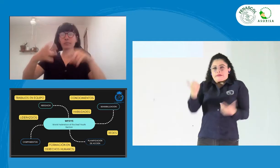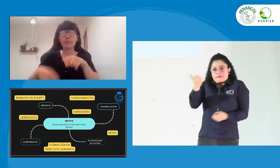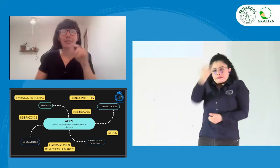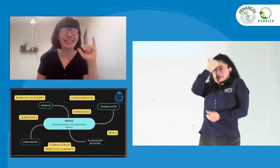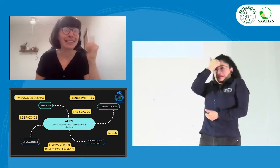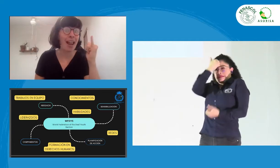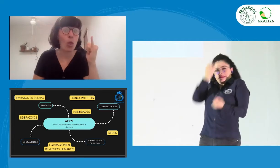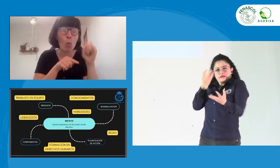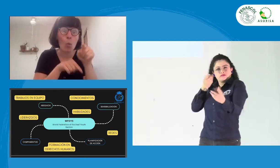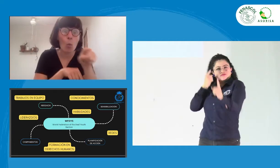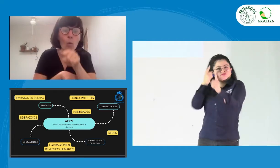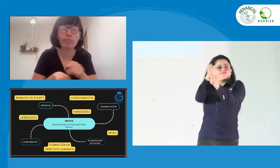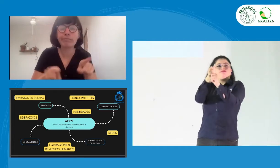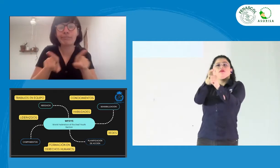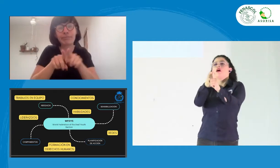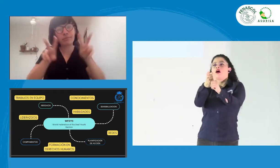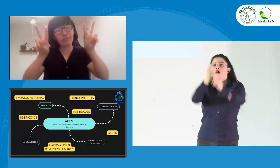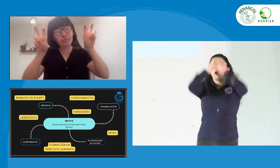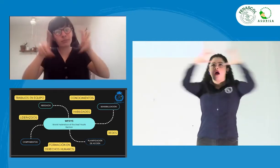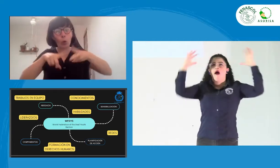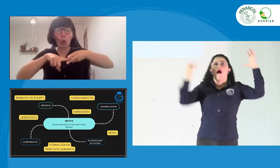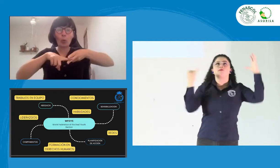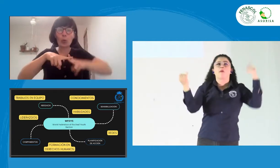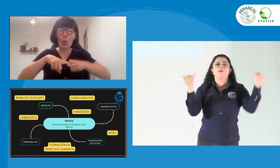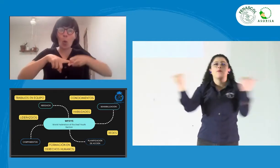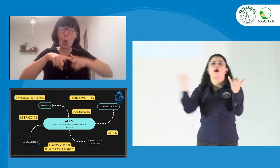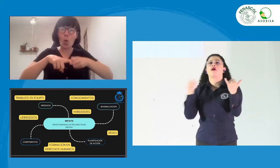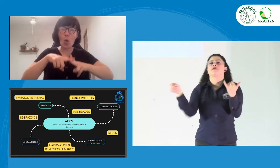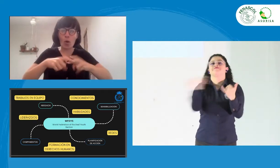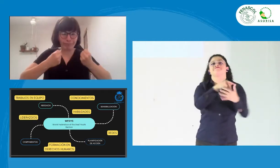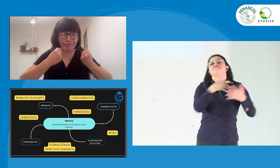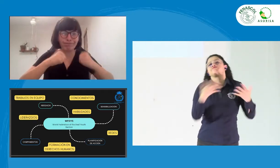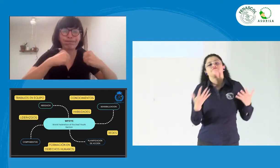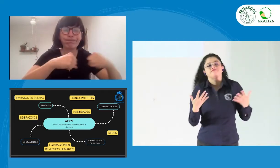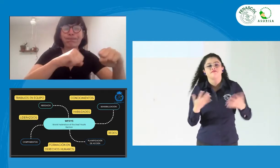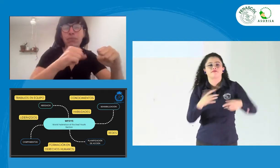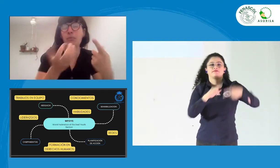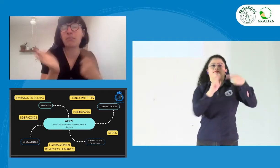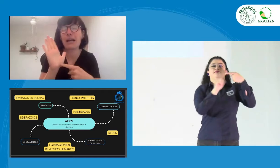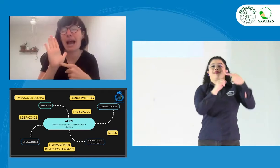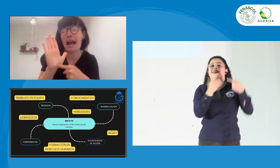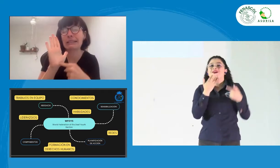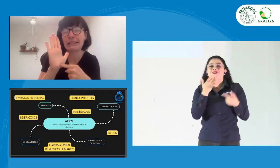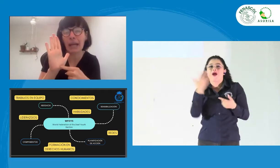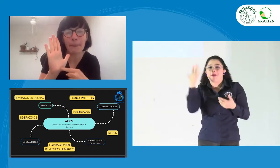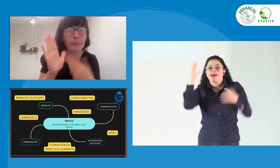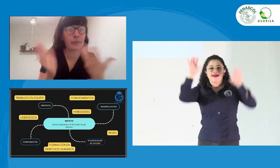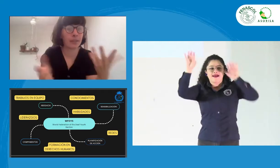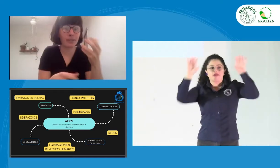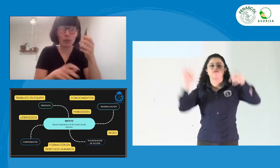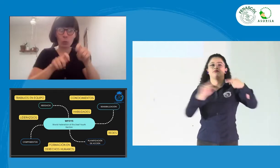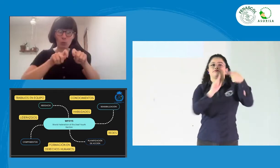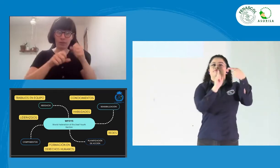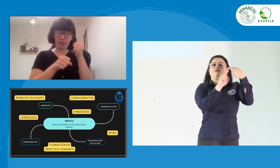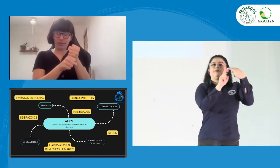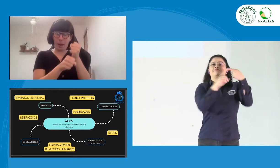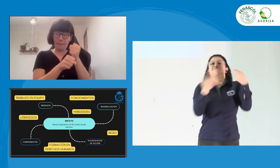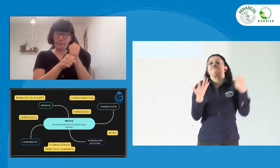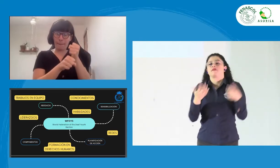pilares de lo que es la sección. Esto que ustedes ven acá en amarillo, pues por ejemplo, son los, el